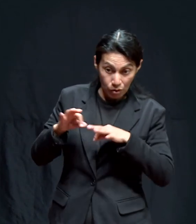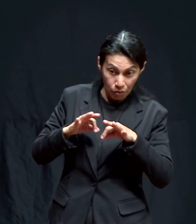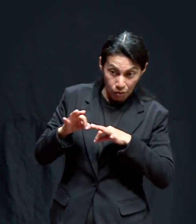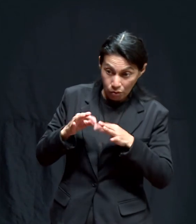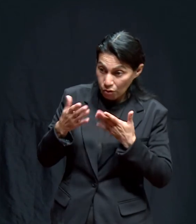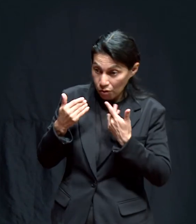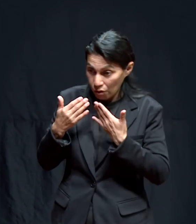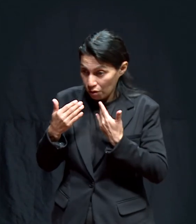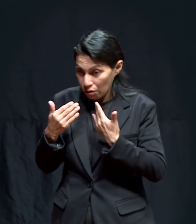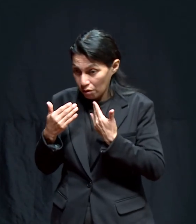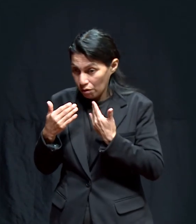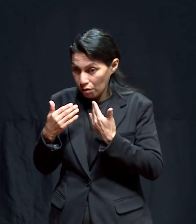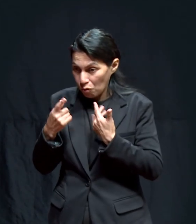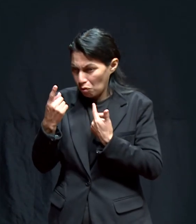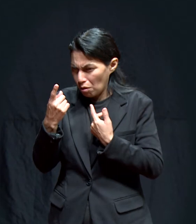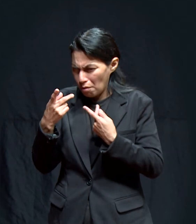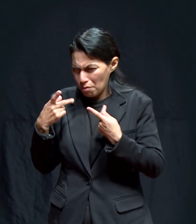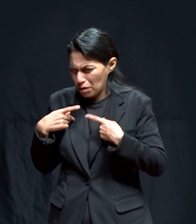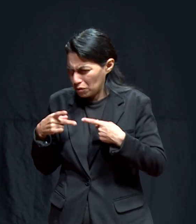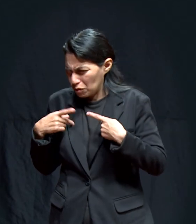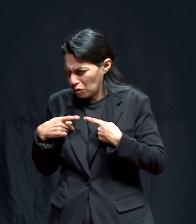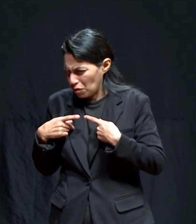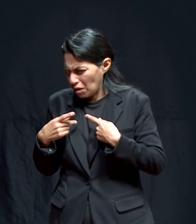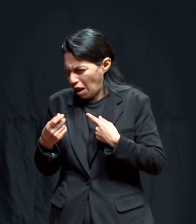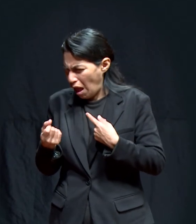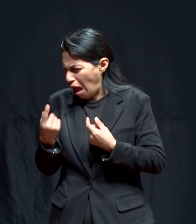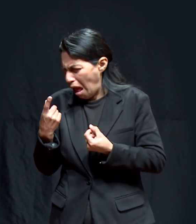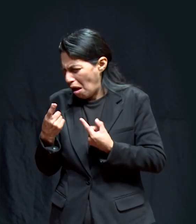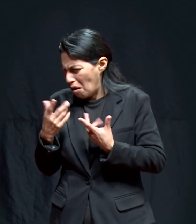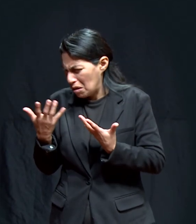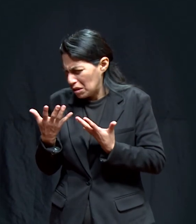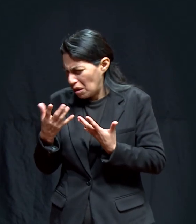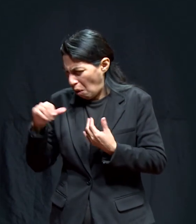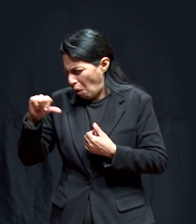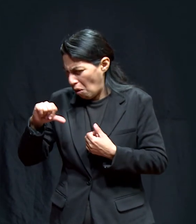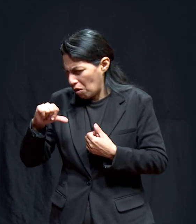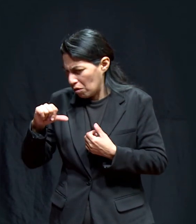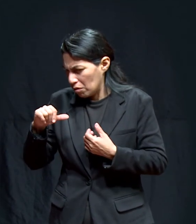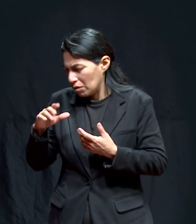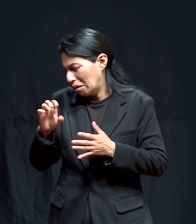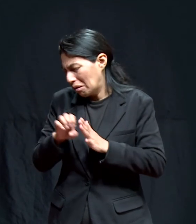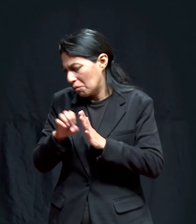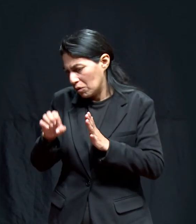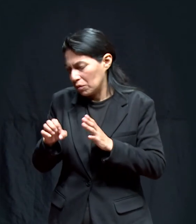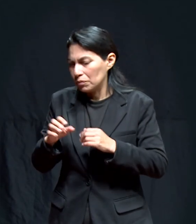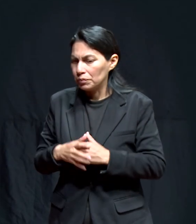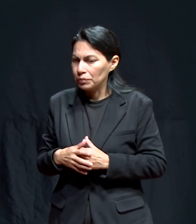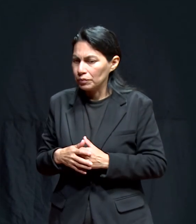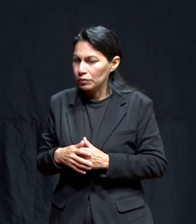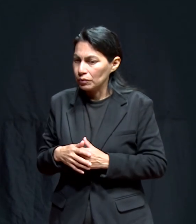tengo trabajo que ya nada más tengo por decir tengo una sola persona que voy a hacerle hoy por decir algo